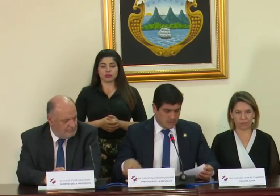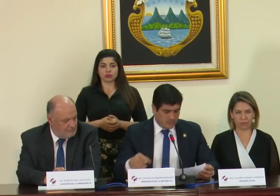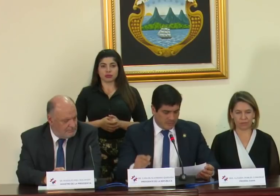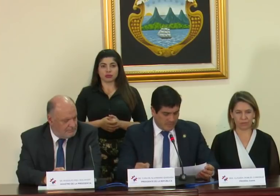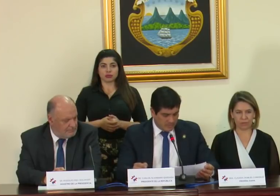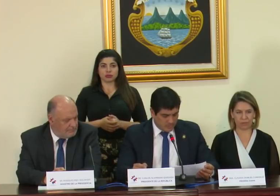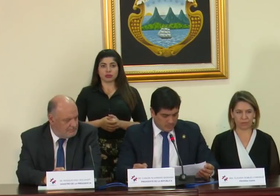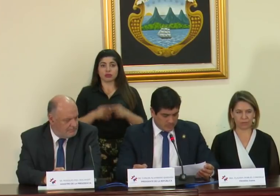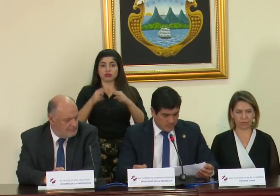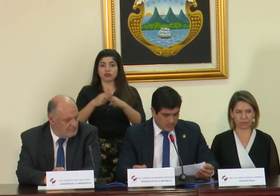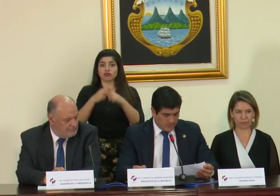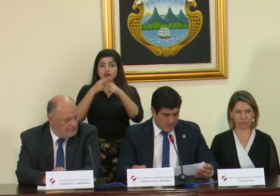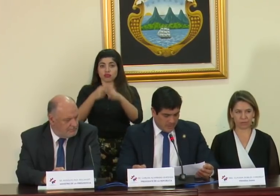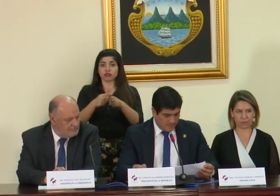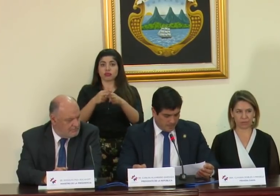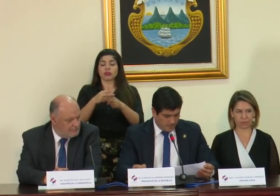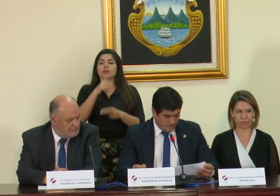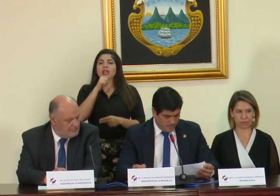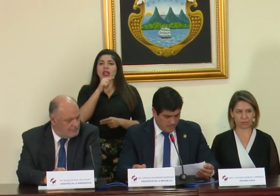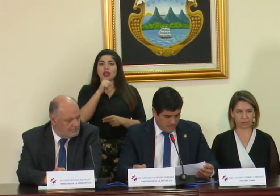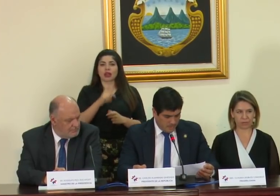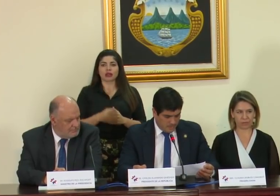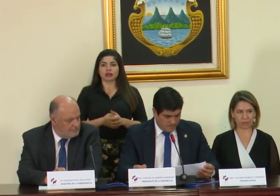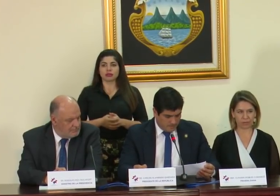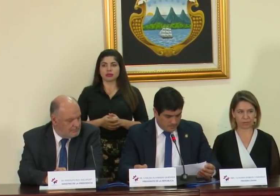El nombramiento corresponde a